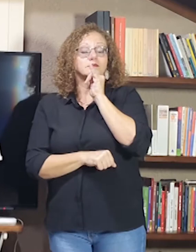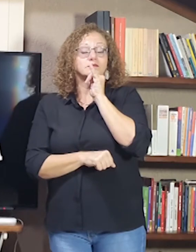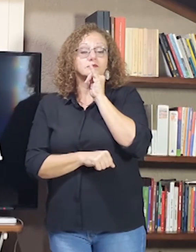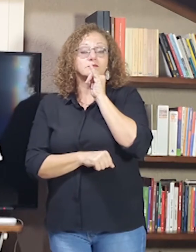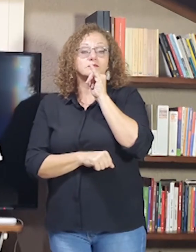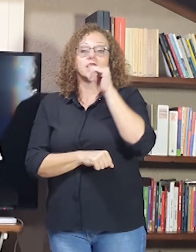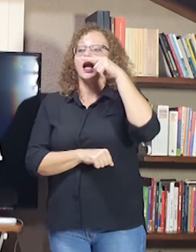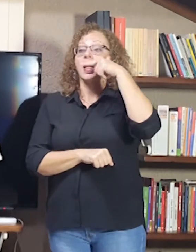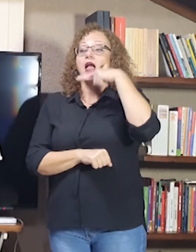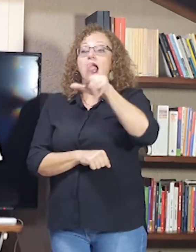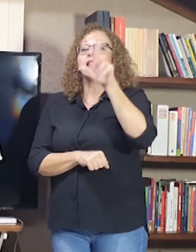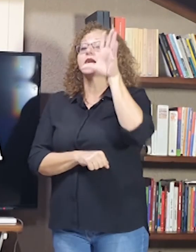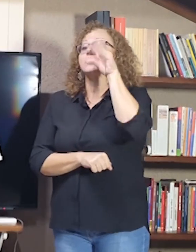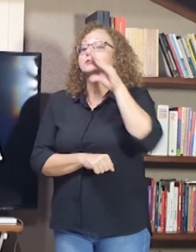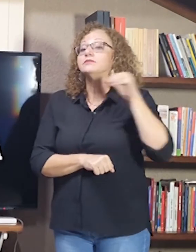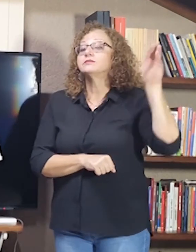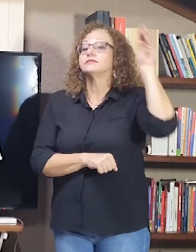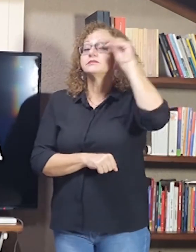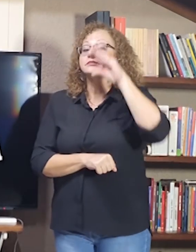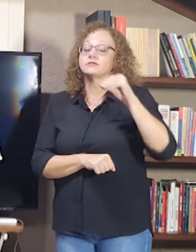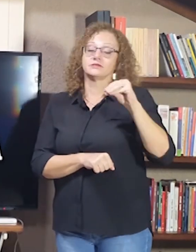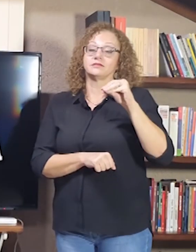Na língua oral, nós temos casa,